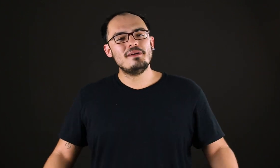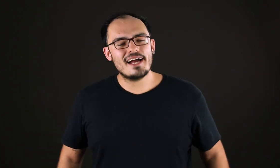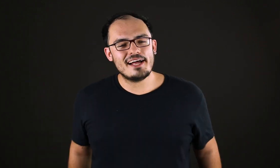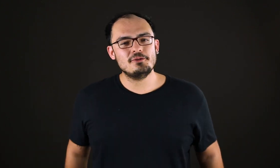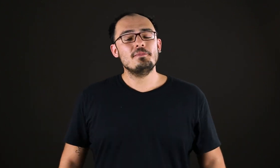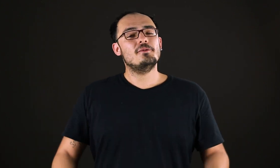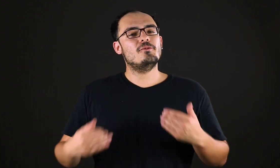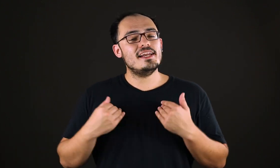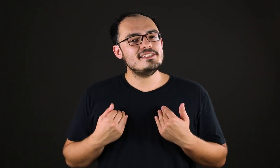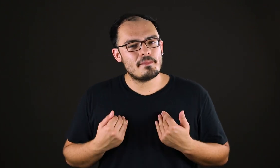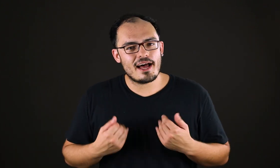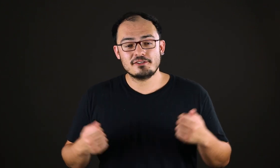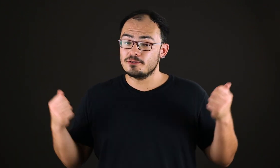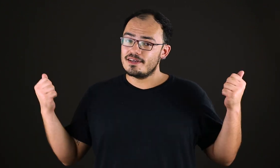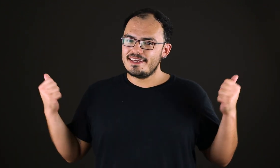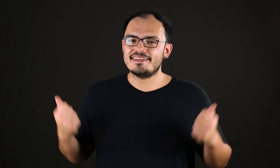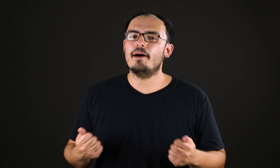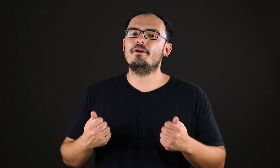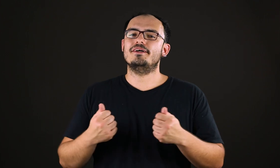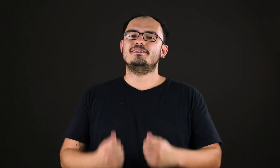obrigado, um grande abraço e até a próxima!